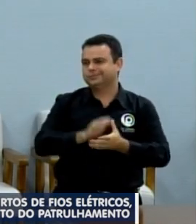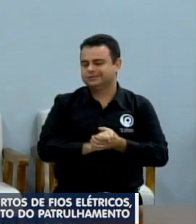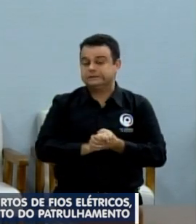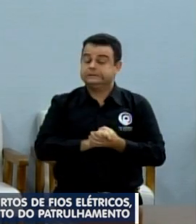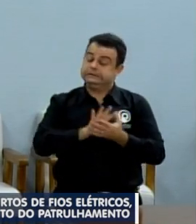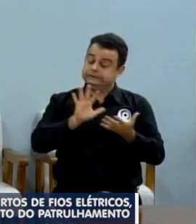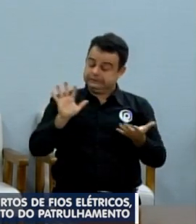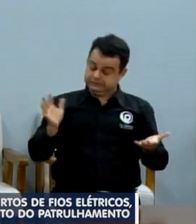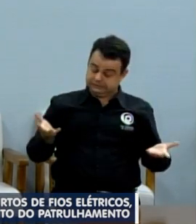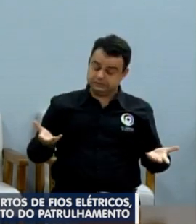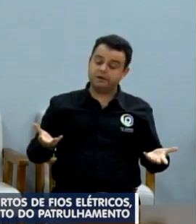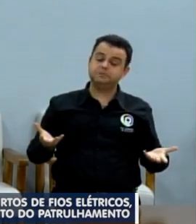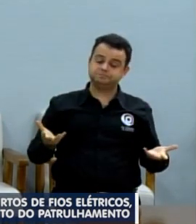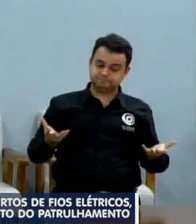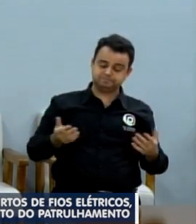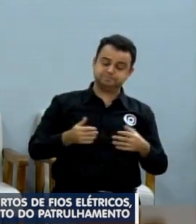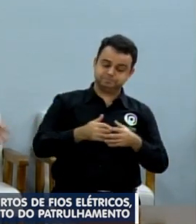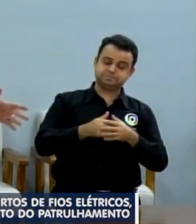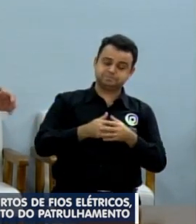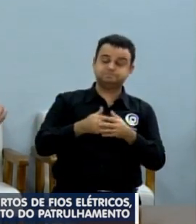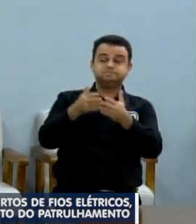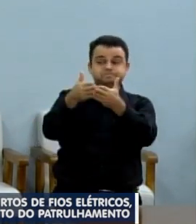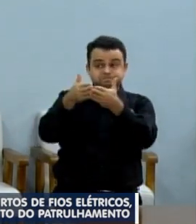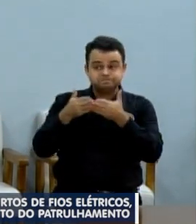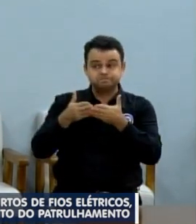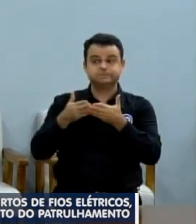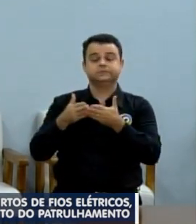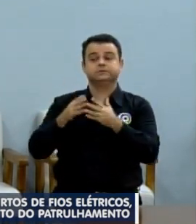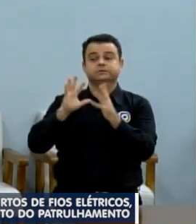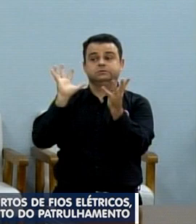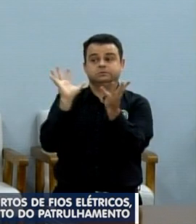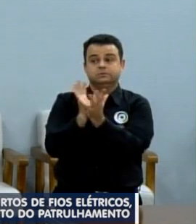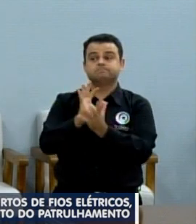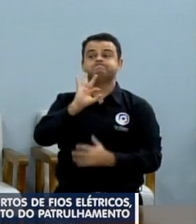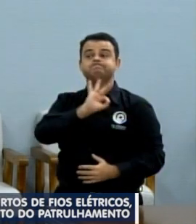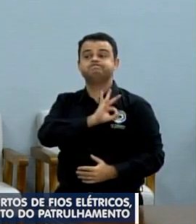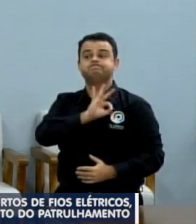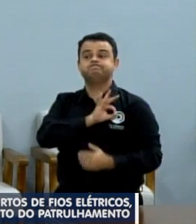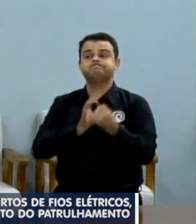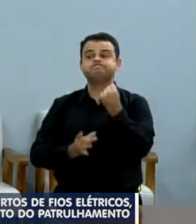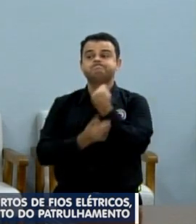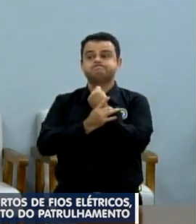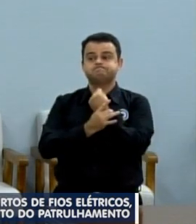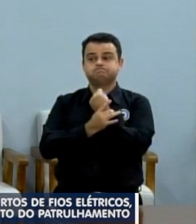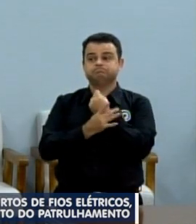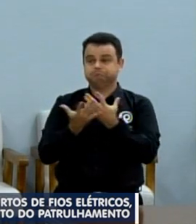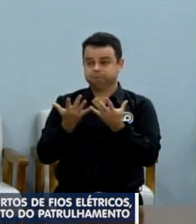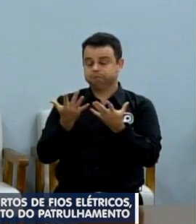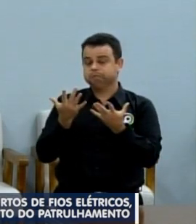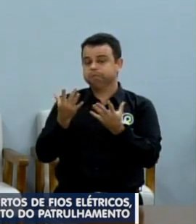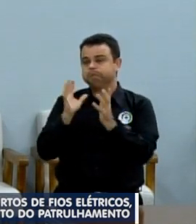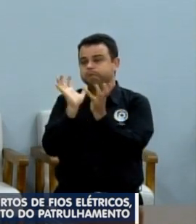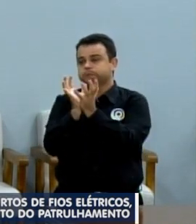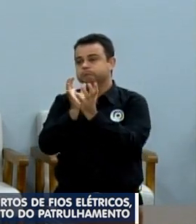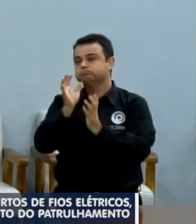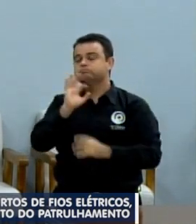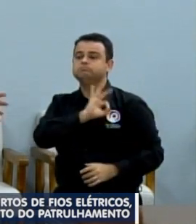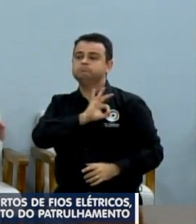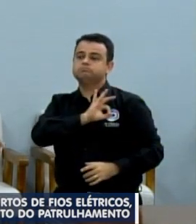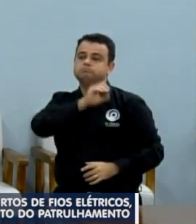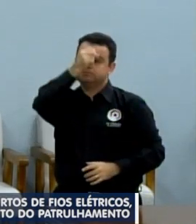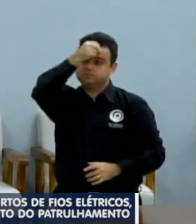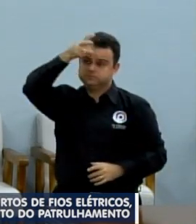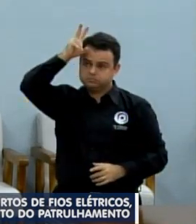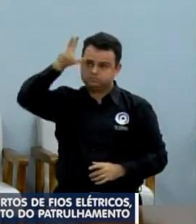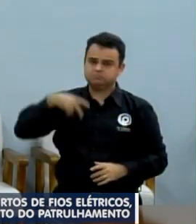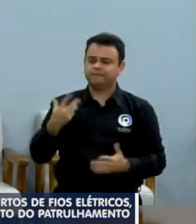solicitar as forças de segurança da nossa cidade, a guarda municipal, para que faça